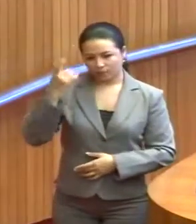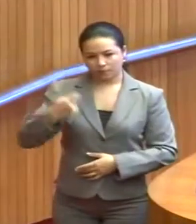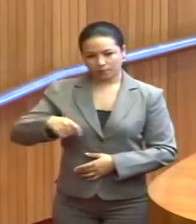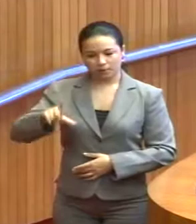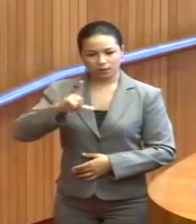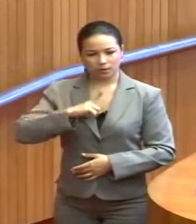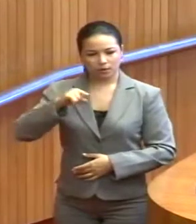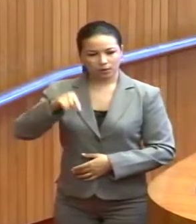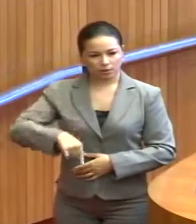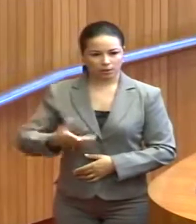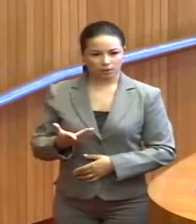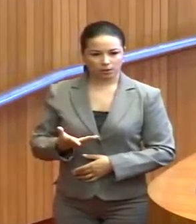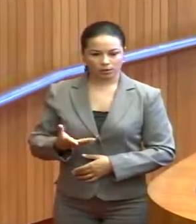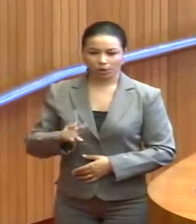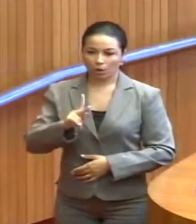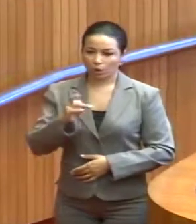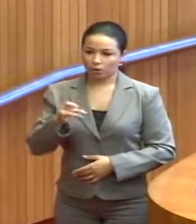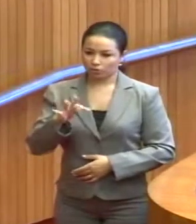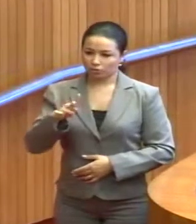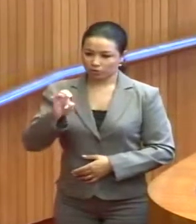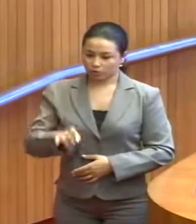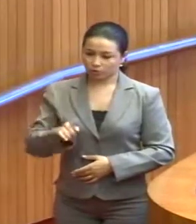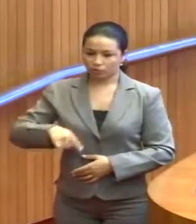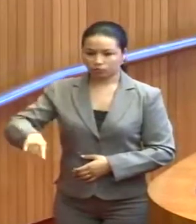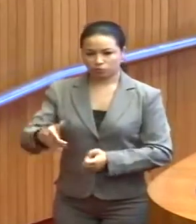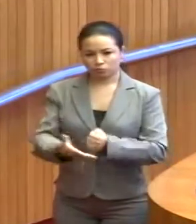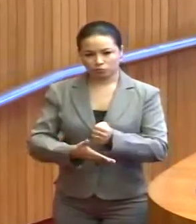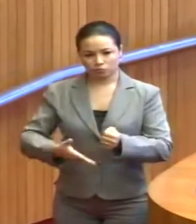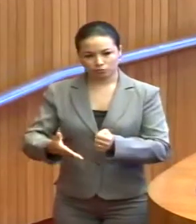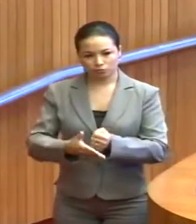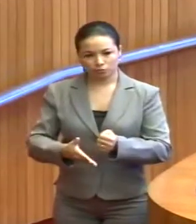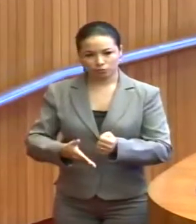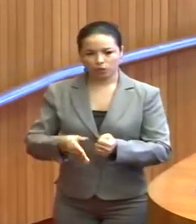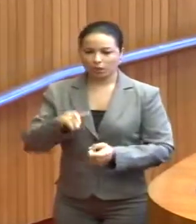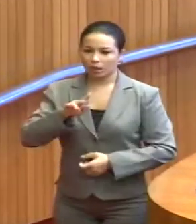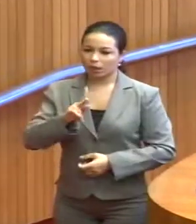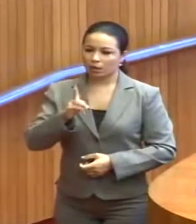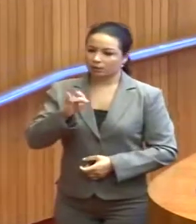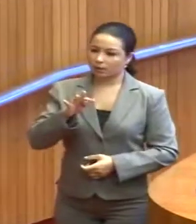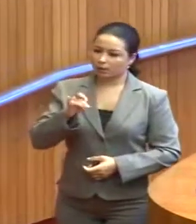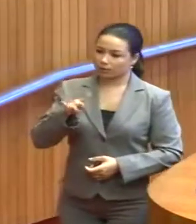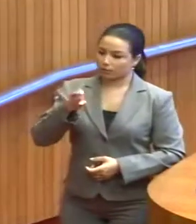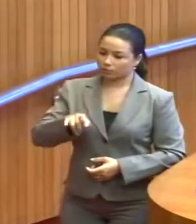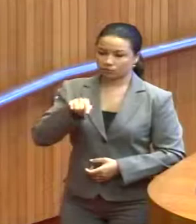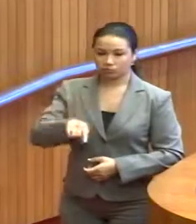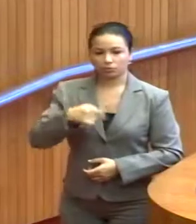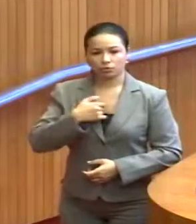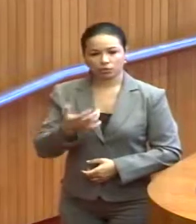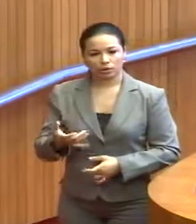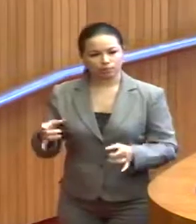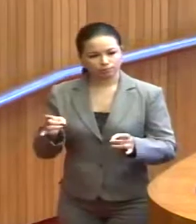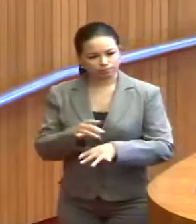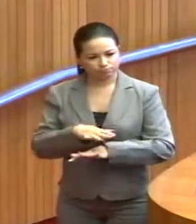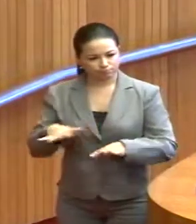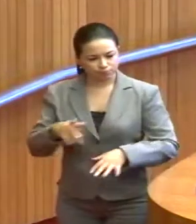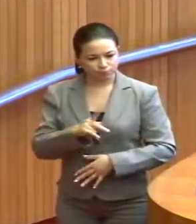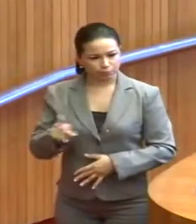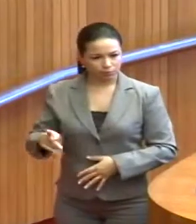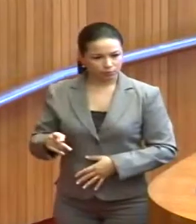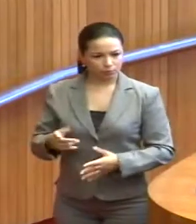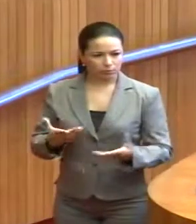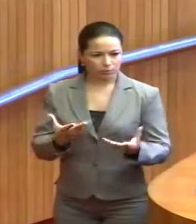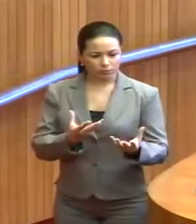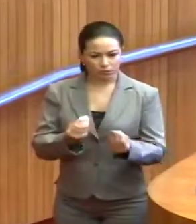ter, que é o princípio da honestidade, que é o princípio da integridade. E queria finalizar, presidente, que diante de tanta